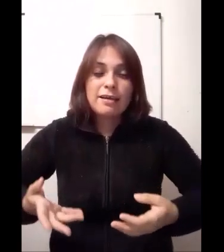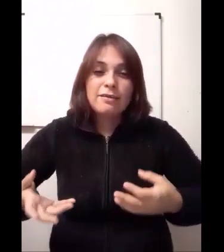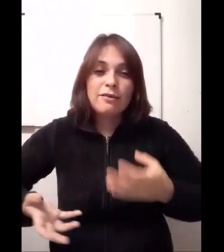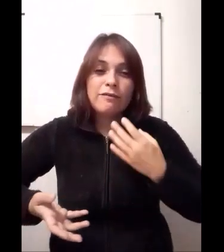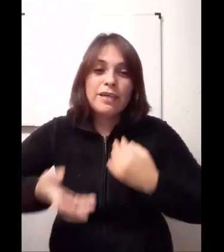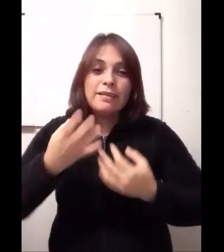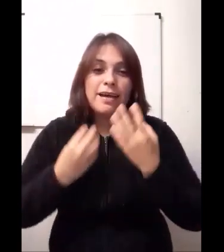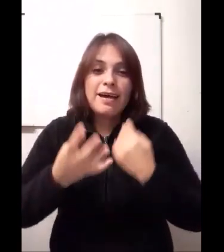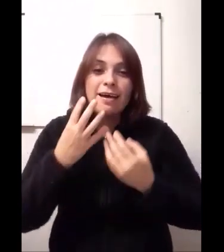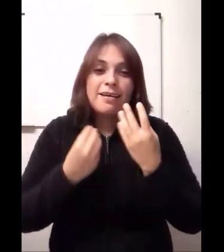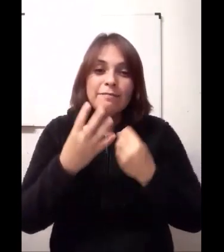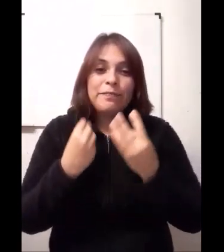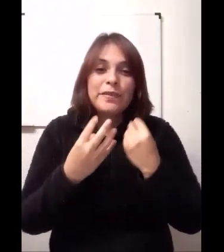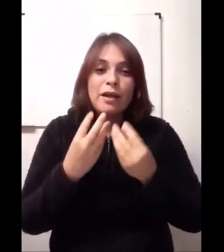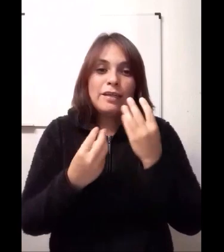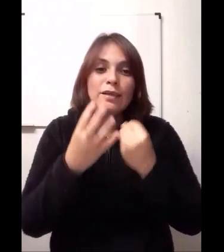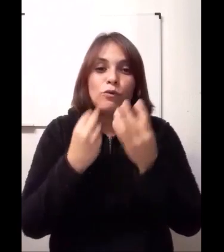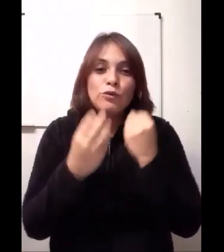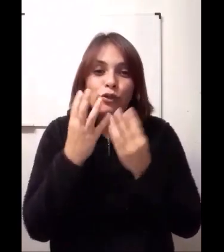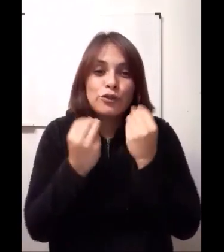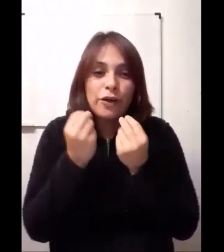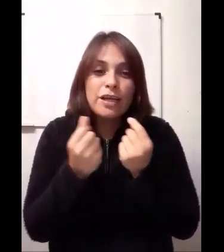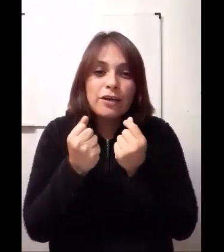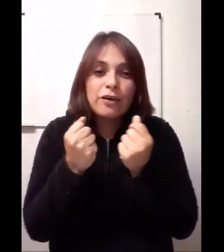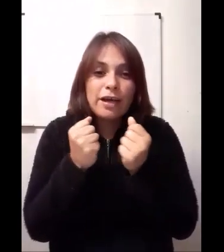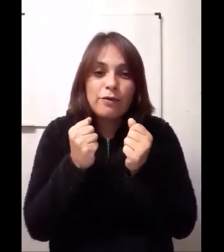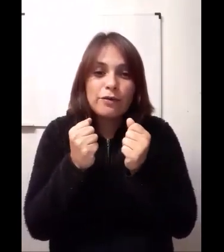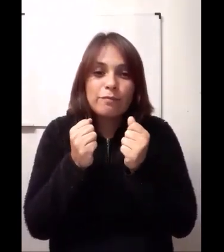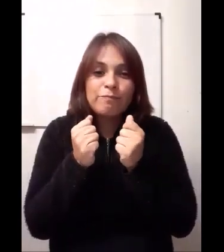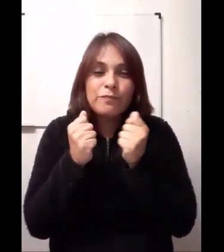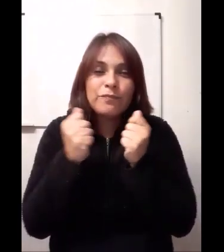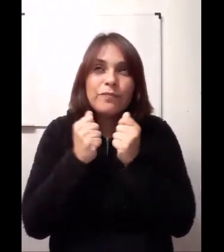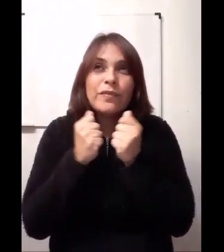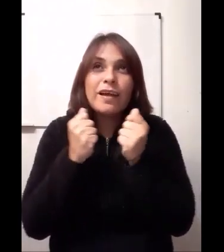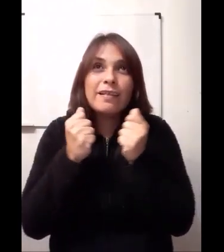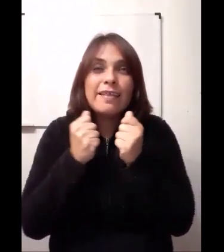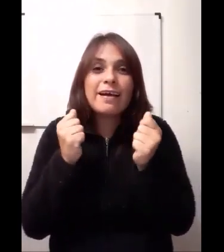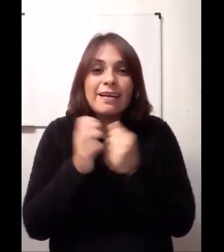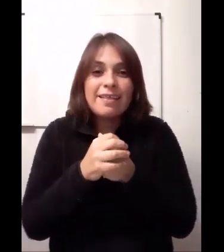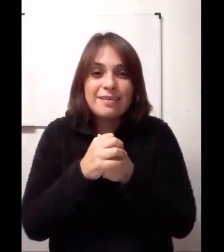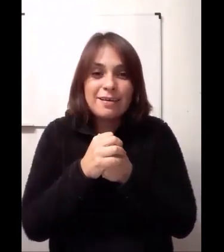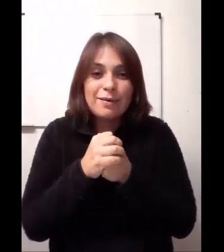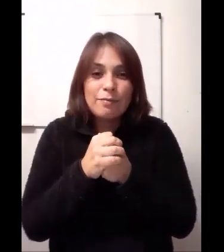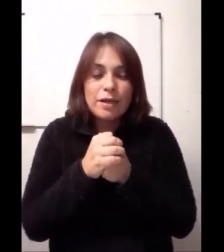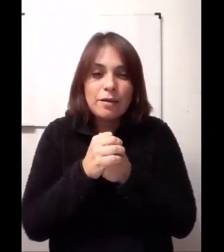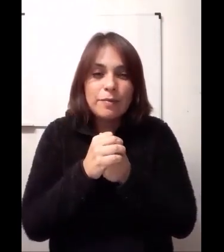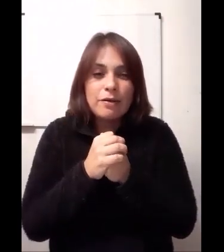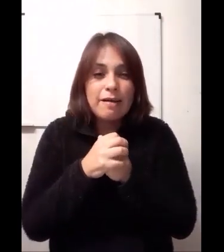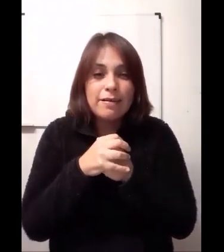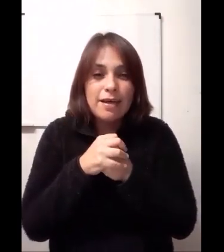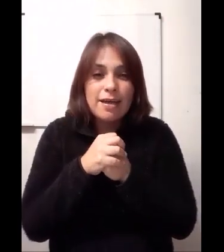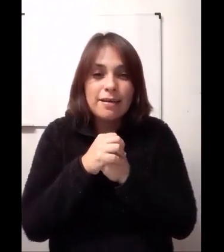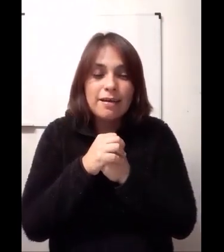nos brinda ese gustoso rico que a uno le dan ganas de seguir comiendo, pero la verdad es que